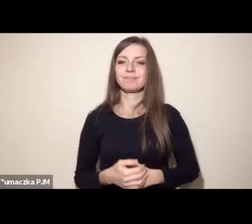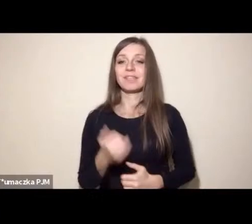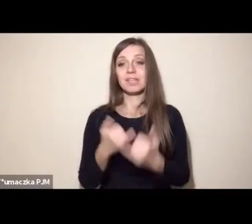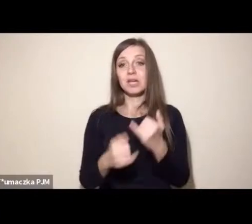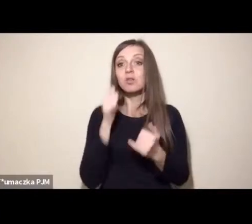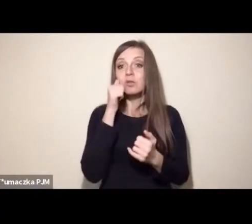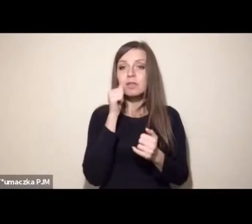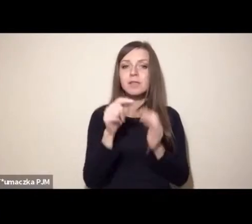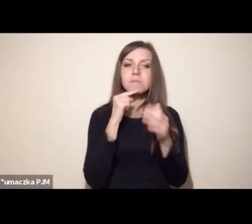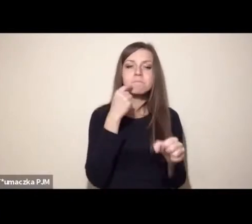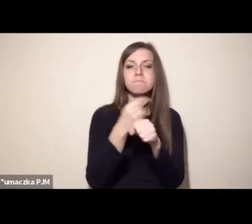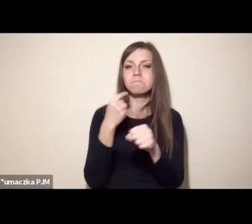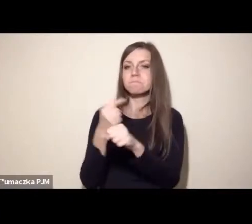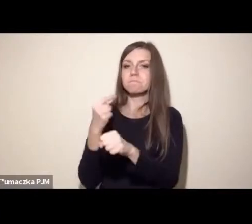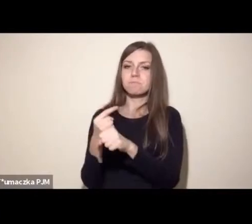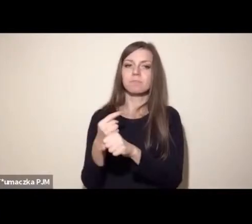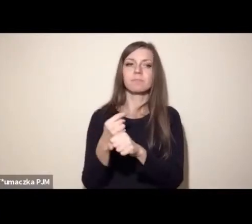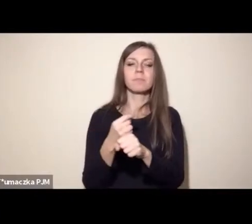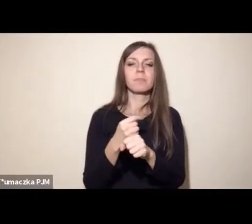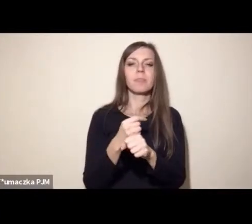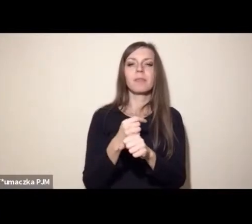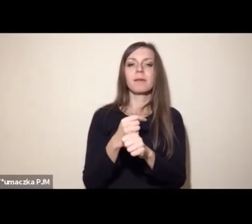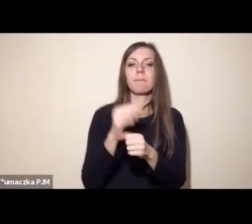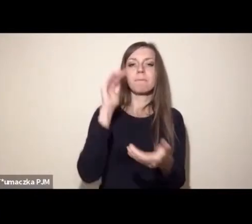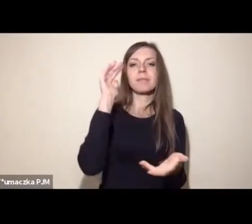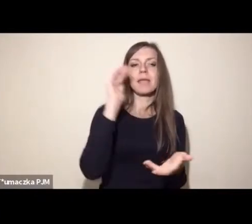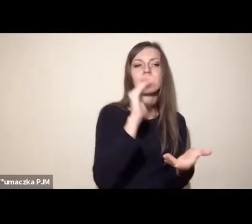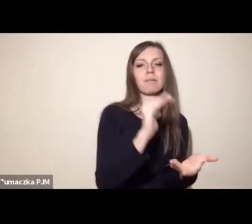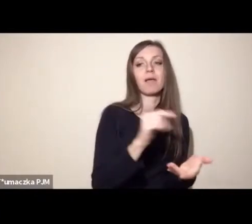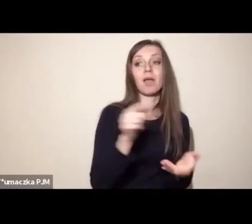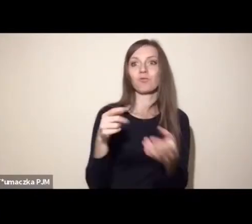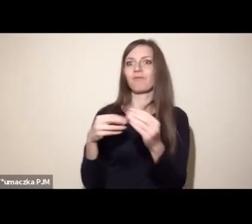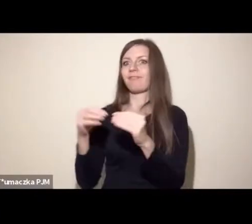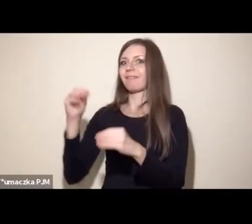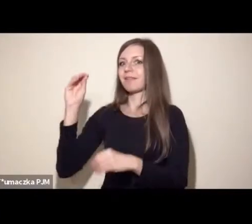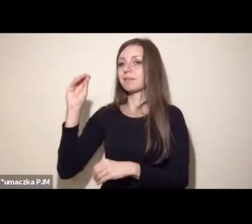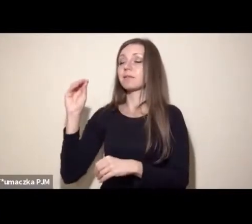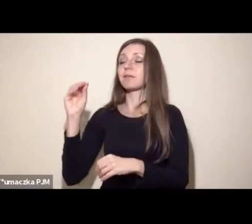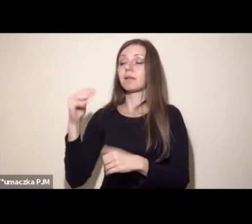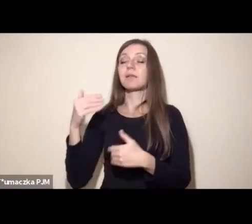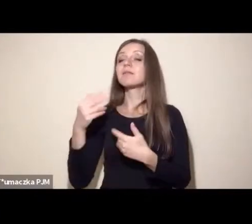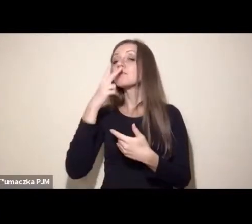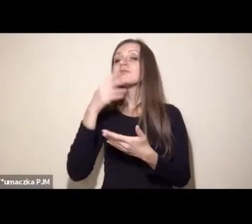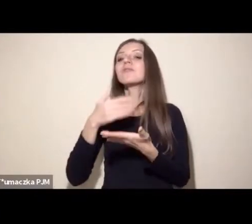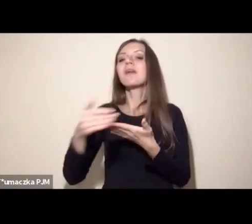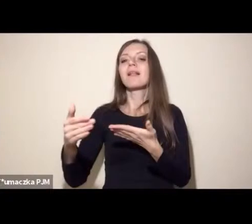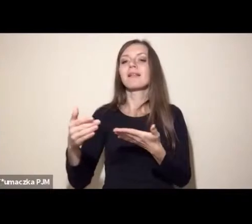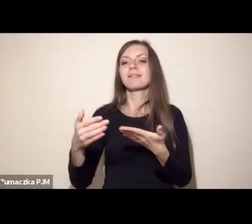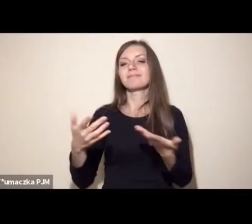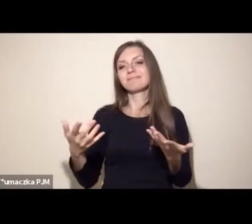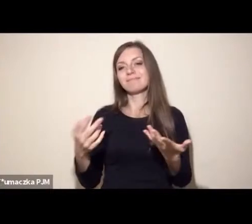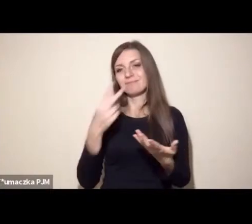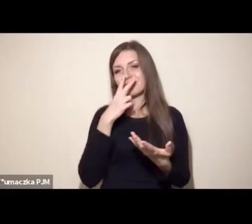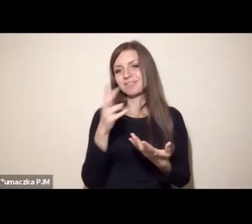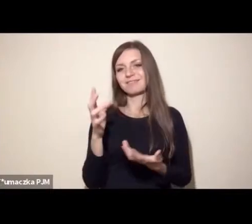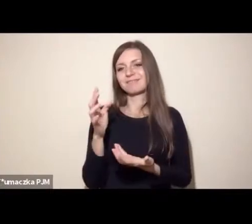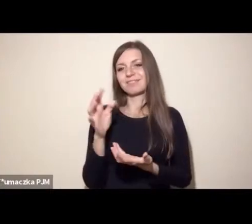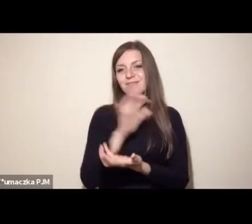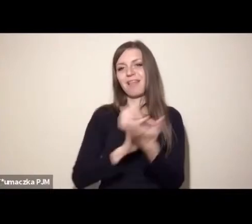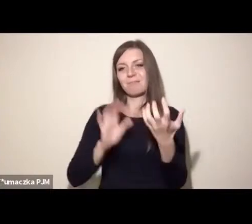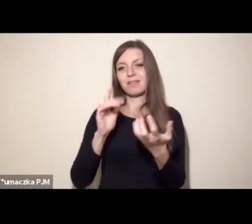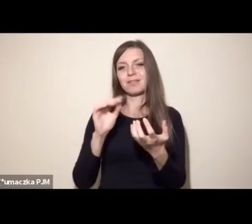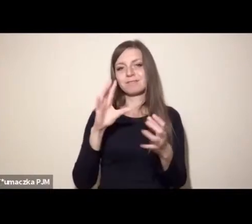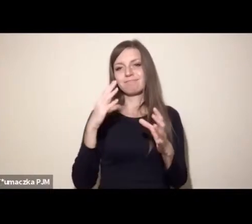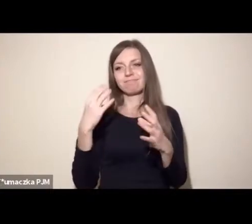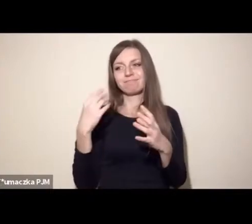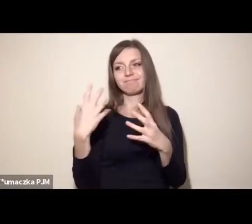wybory my też bardzo mocno wpływamy na to, jaki świat zostajemy, jaki świat kreujemy i liczę